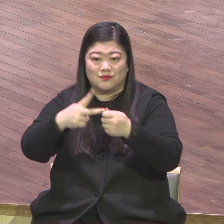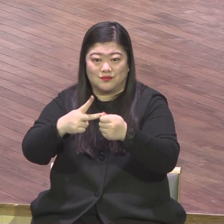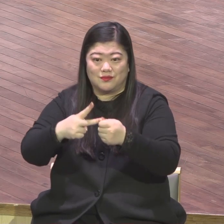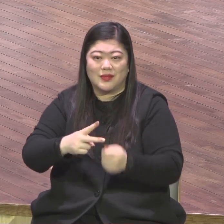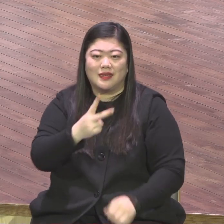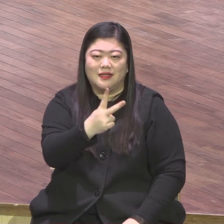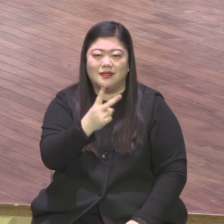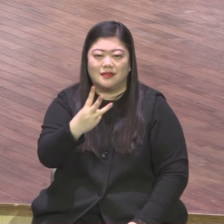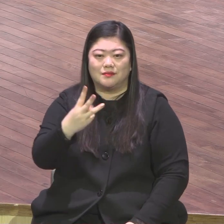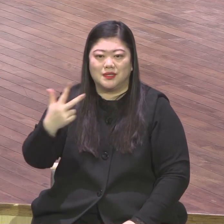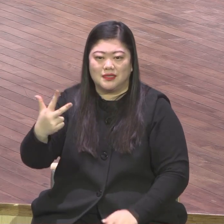12절 봅니다